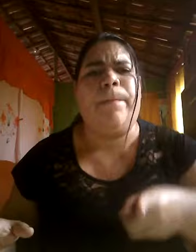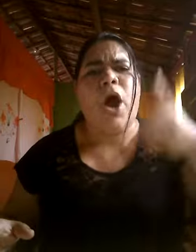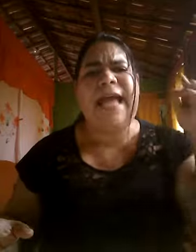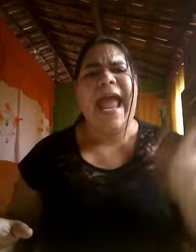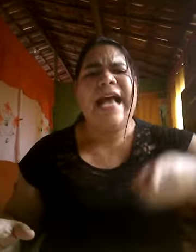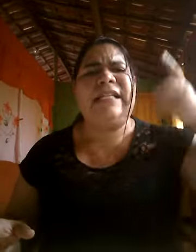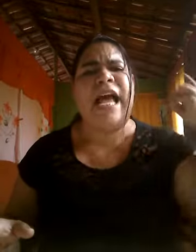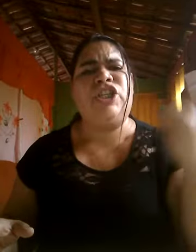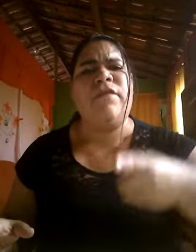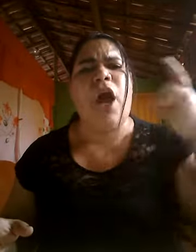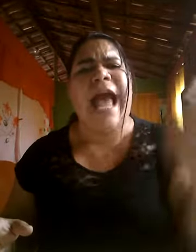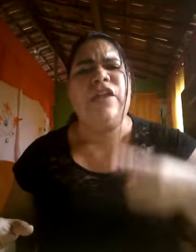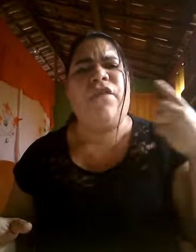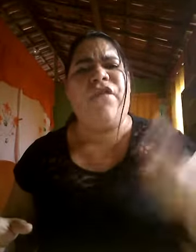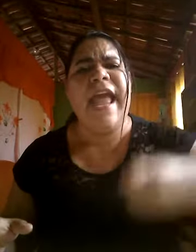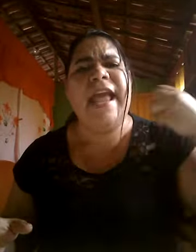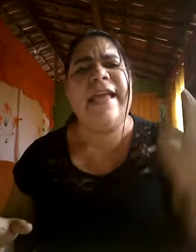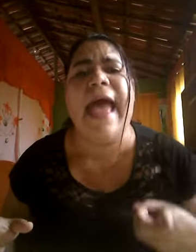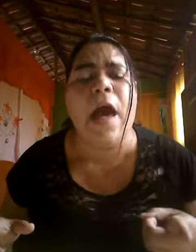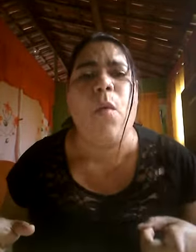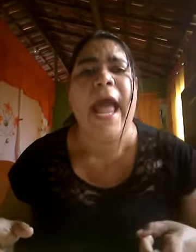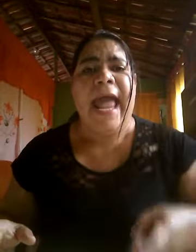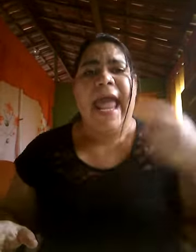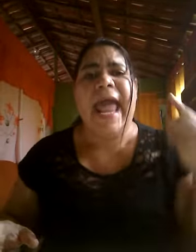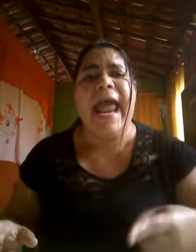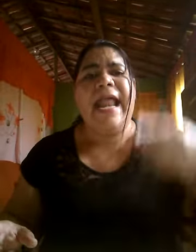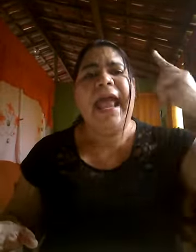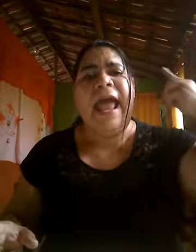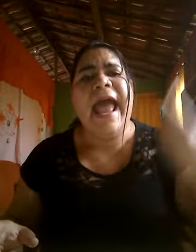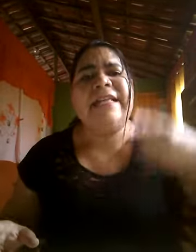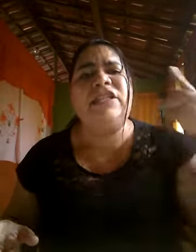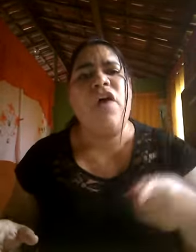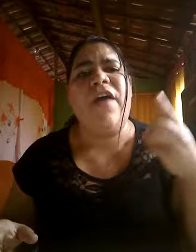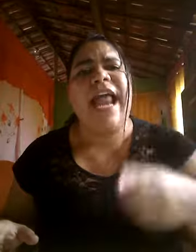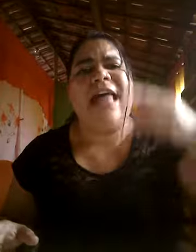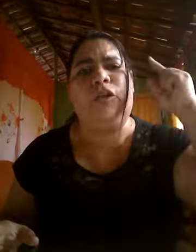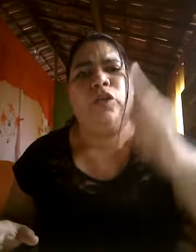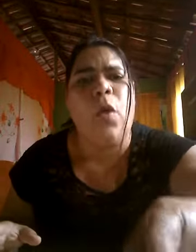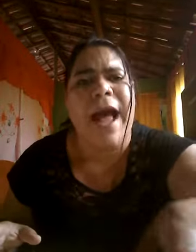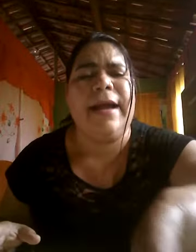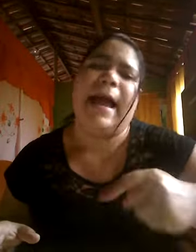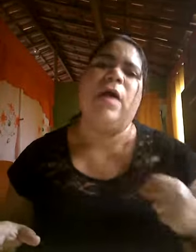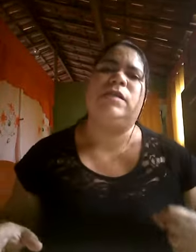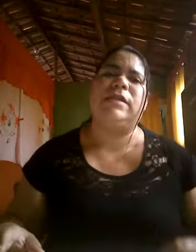Porque esse advogado fiel Ele resolverá a tua causa